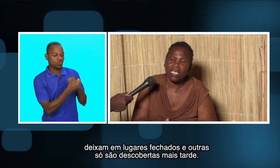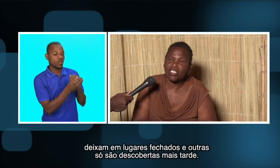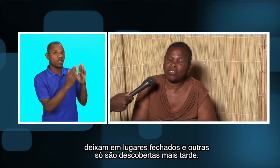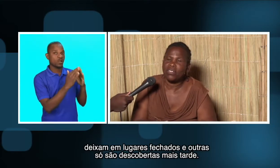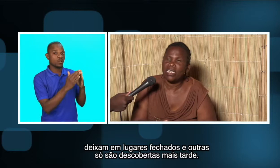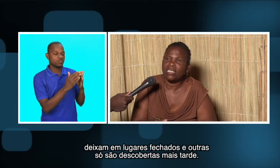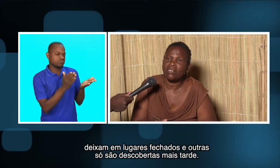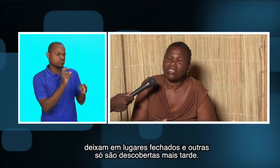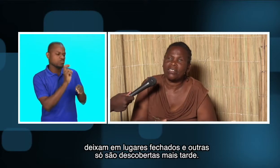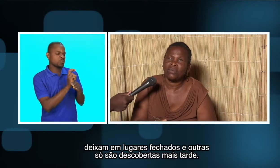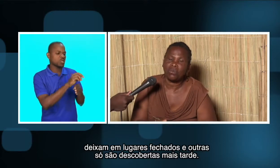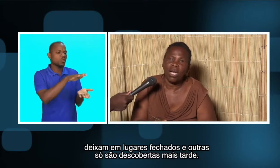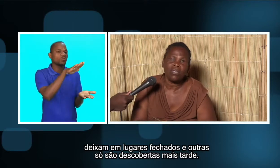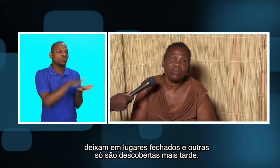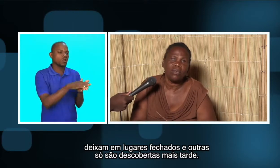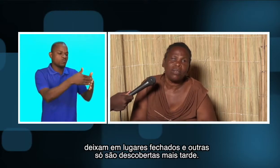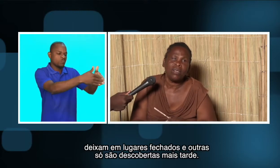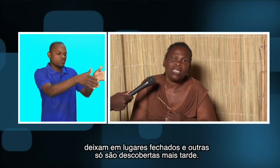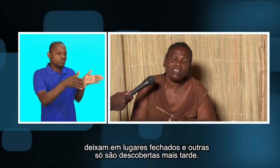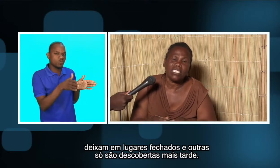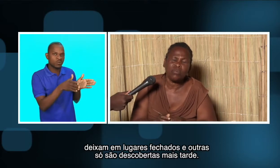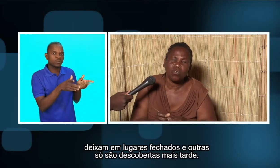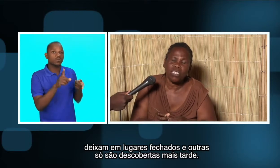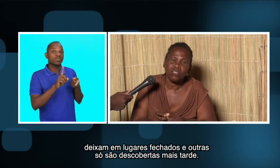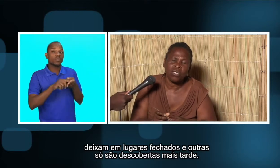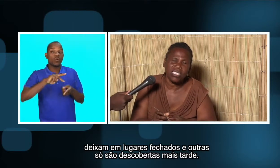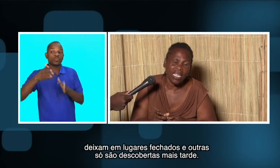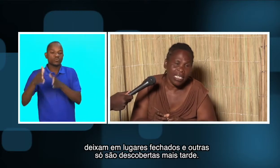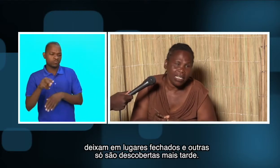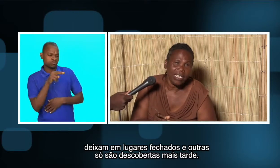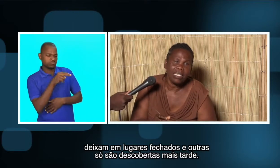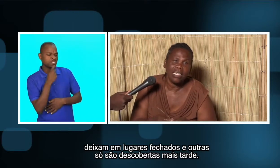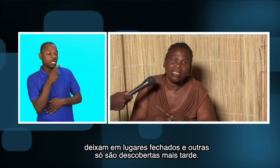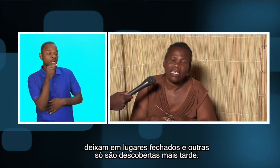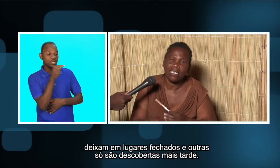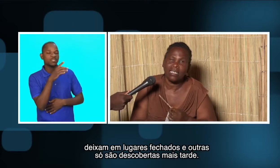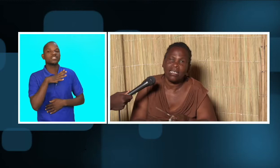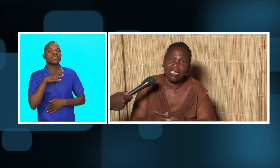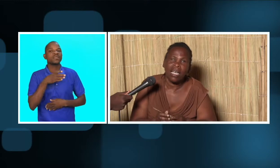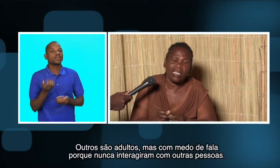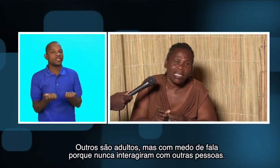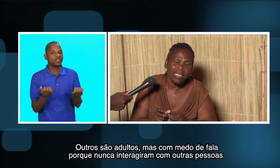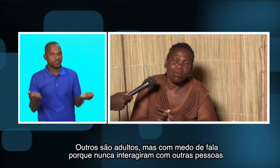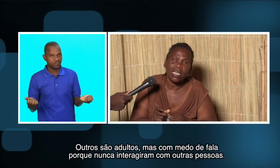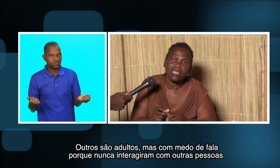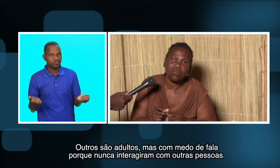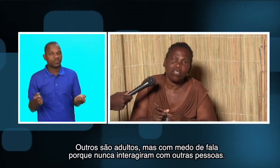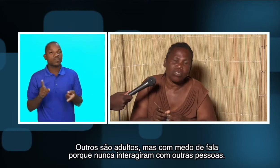deixam no cinema, e deixam nos quadros. Talvez as pessoas, só desde aqui, tem criança aí. Aqui tem um peguezinho. Outros,